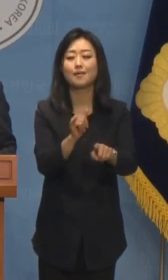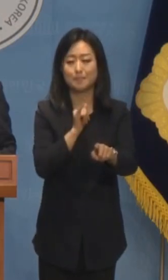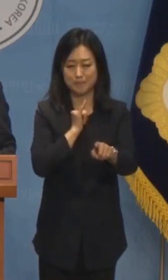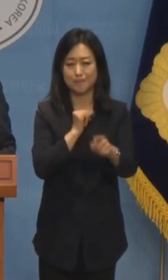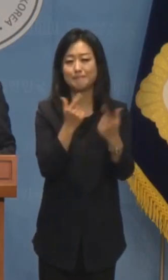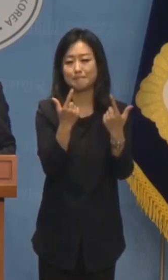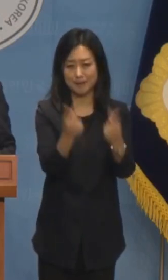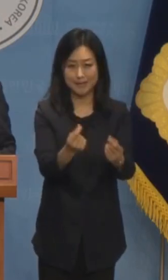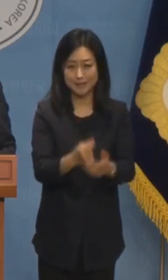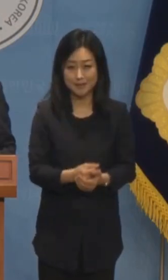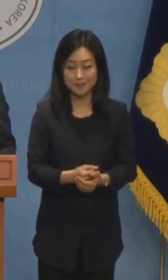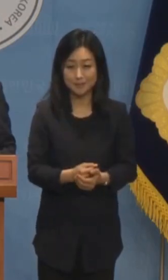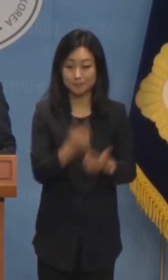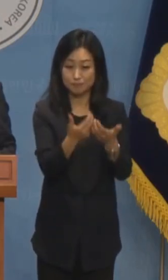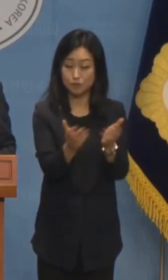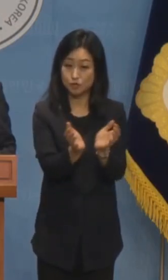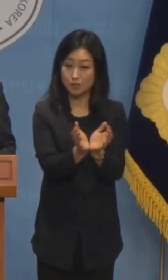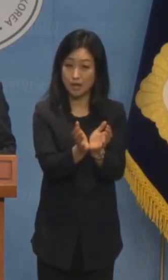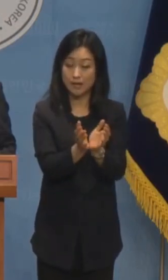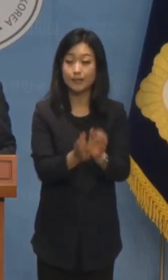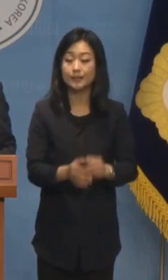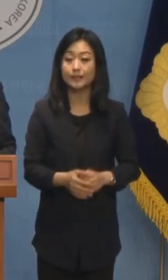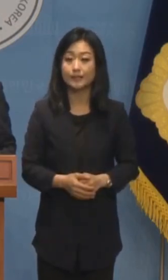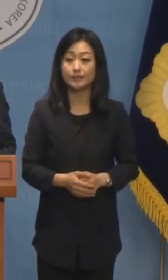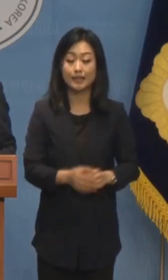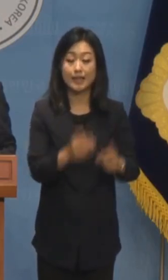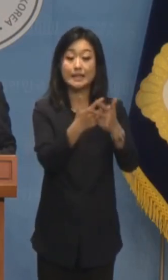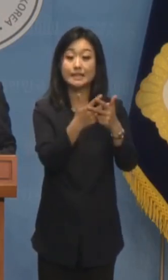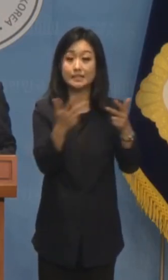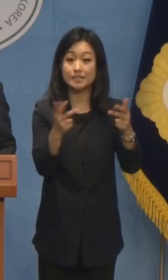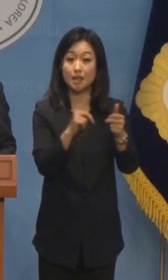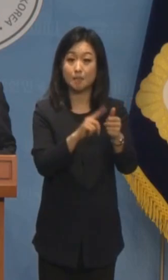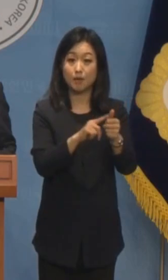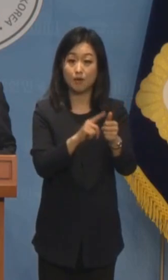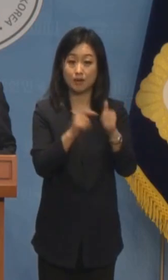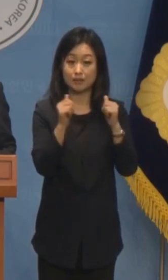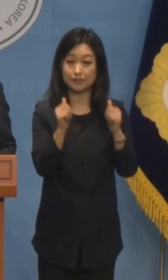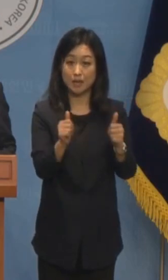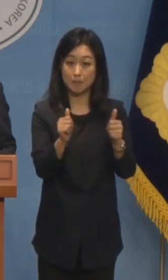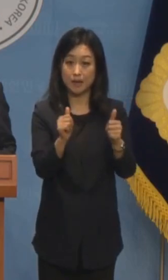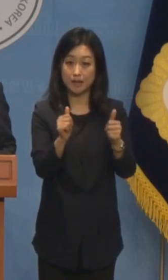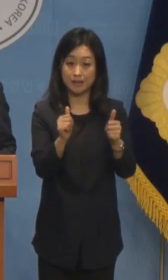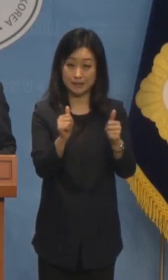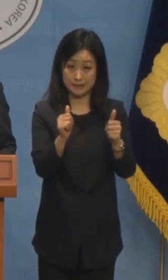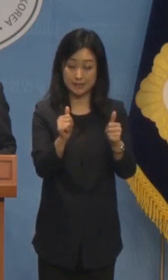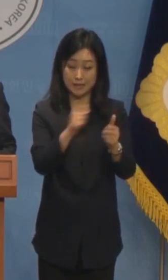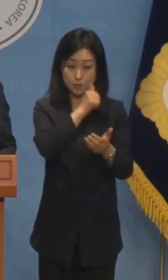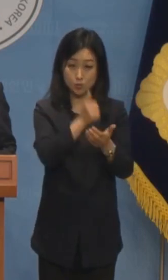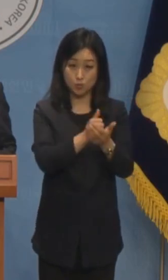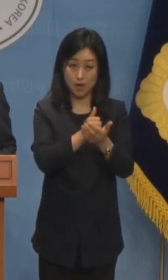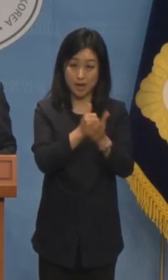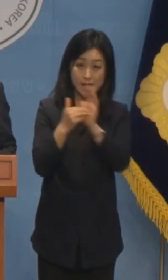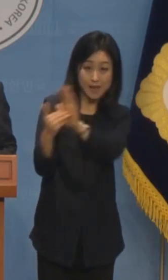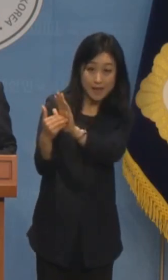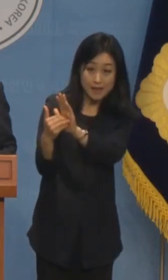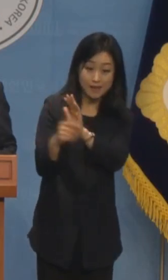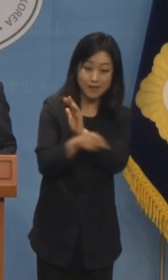민주당의 최우선순위가 이재명 대표의 사법 리스크 방탄이 되어서는 안 될 일입니다.